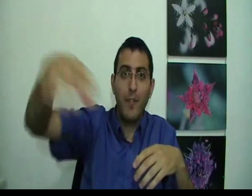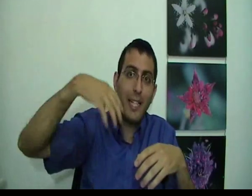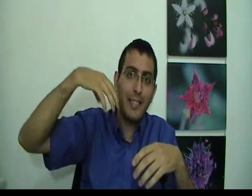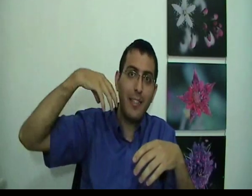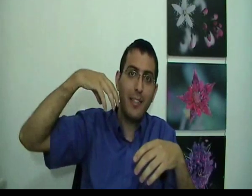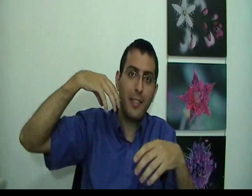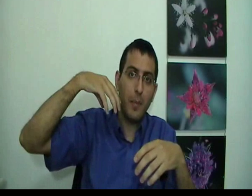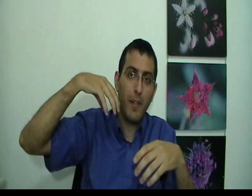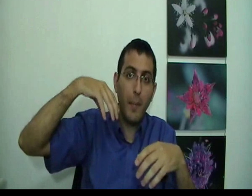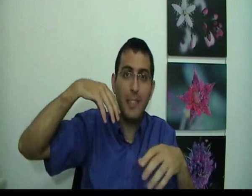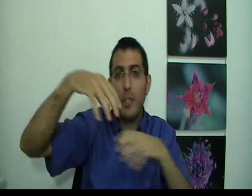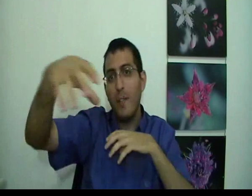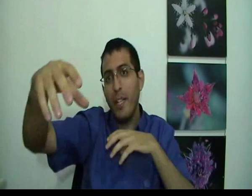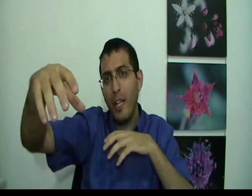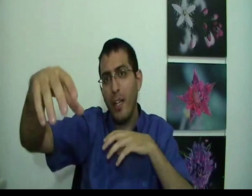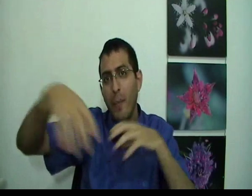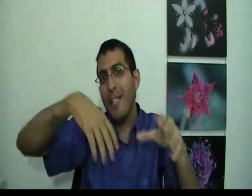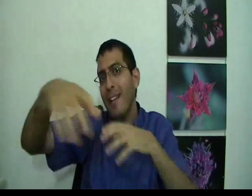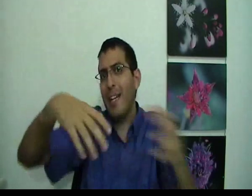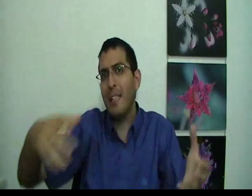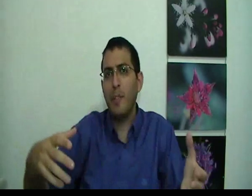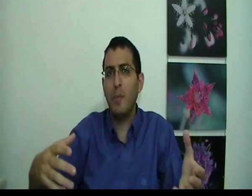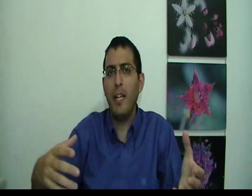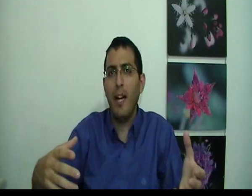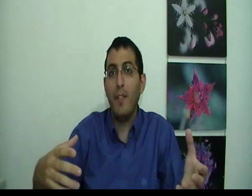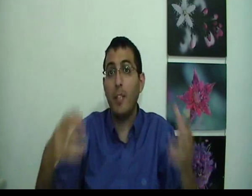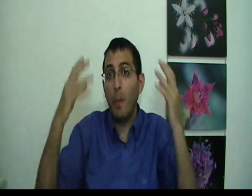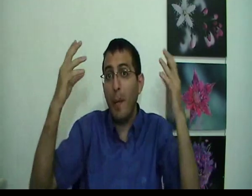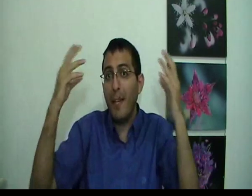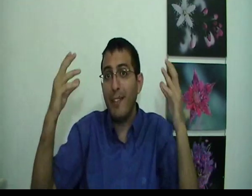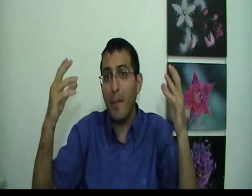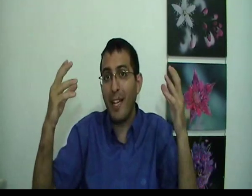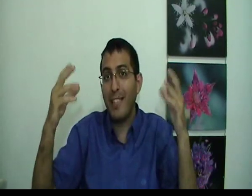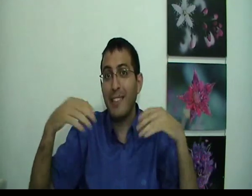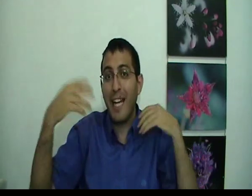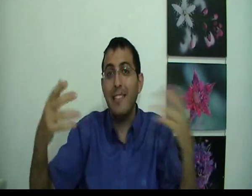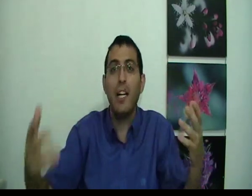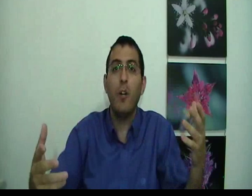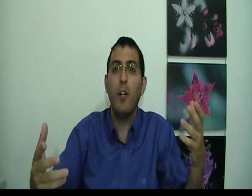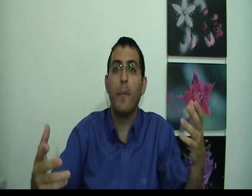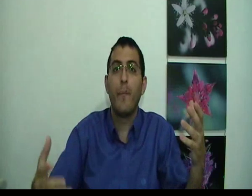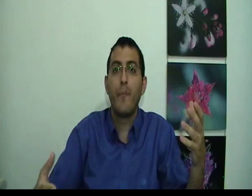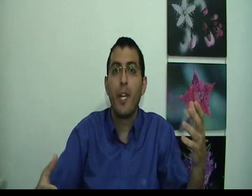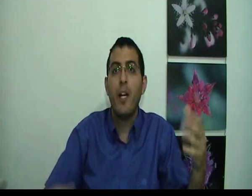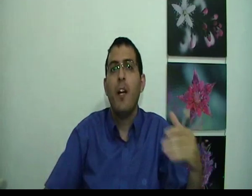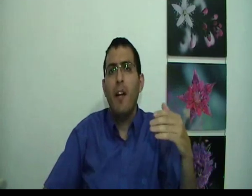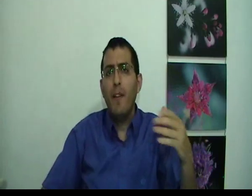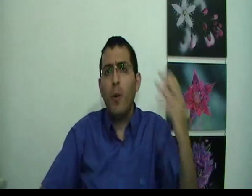ויצרתי את עצמי ובעצם עכשיו אני באינטראקציה עם עצמי אבל זה לא באמת מלחיץ כי אני זה הכל וכו'